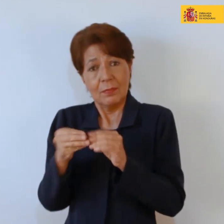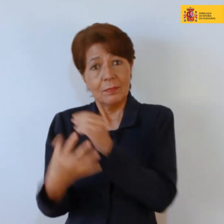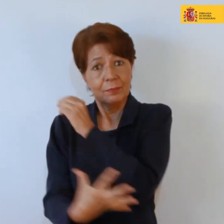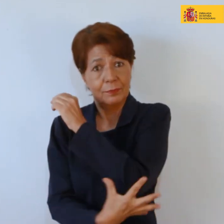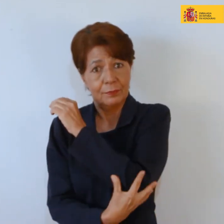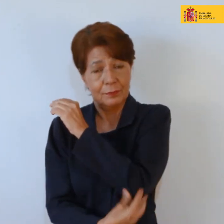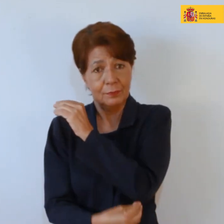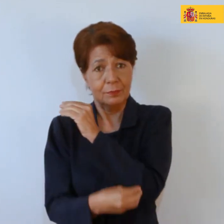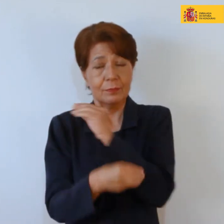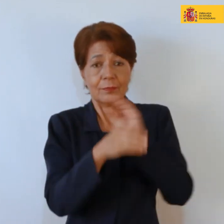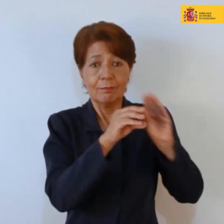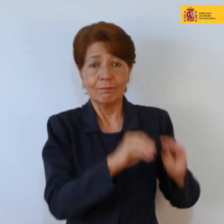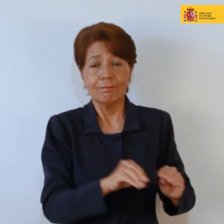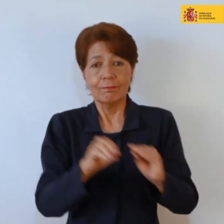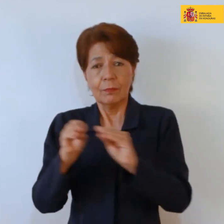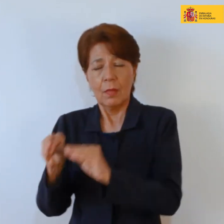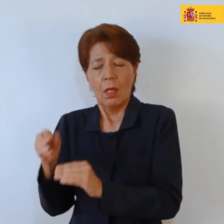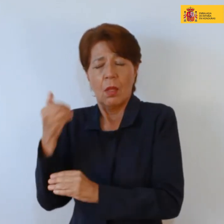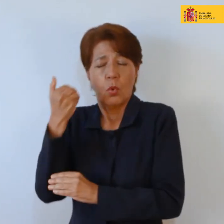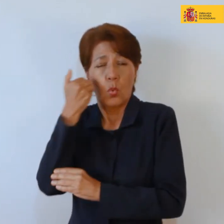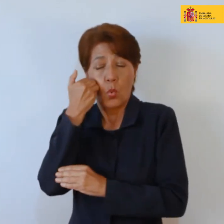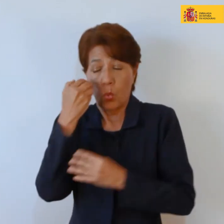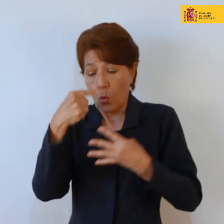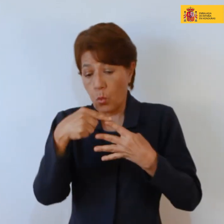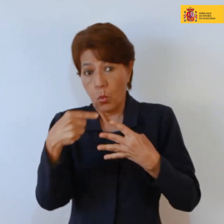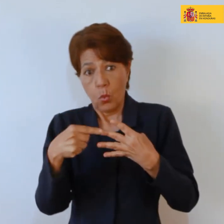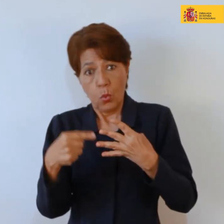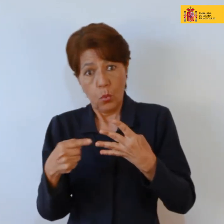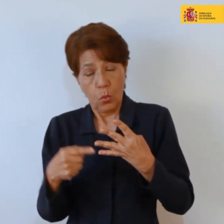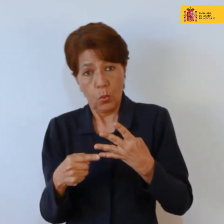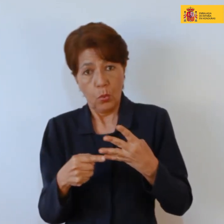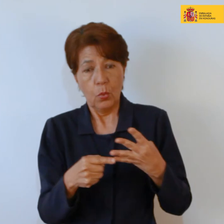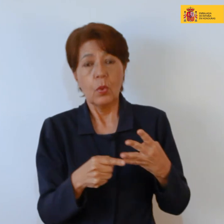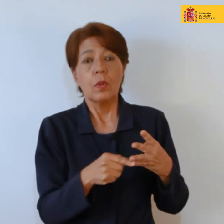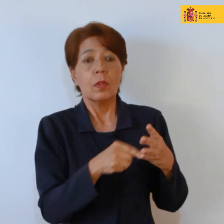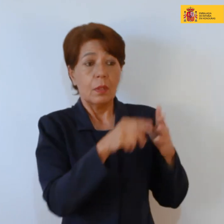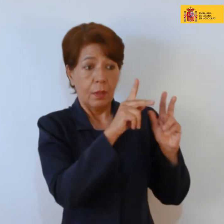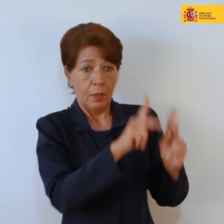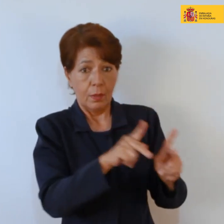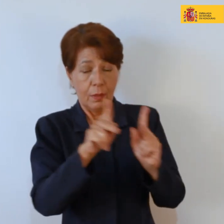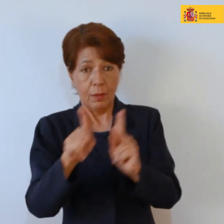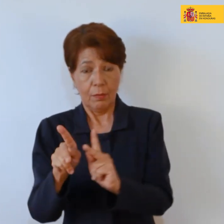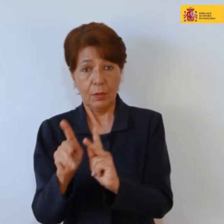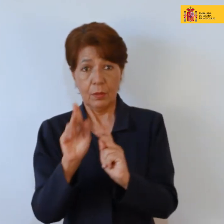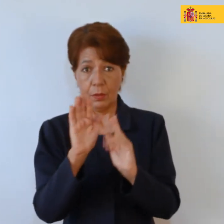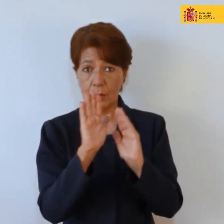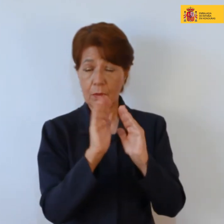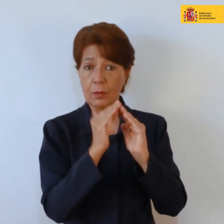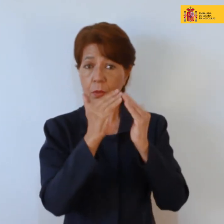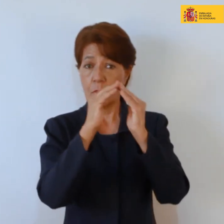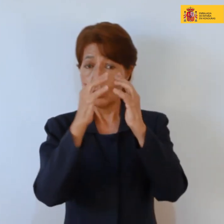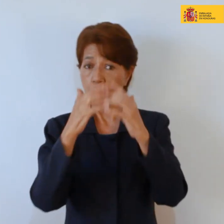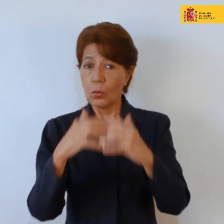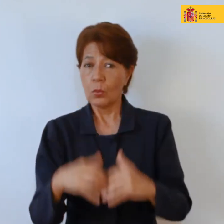desplazamiento, enfermedades, en fin. Los habitantes que han perdido sus casas, sus negocios, viéndose